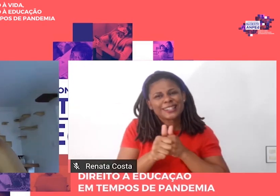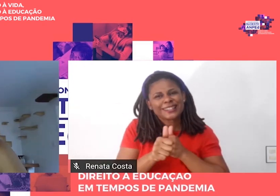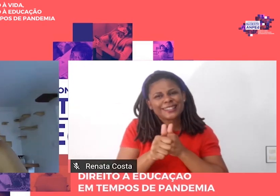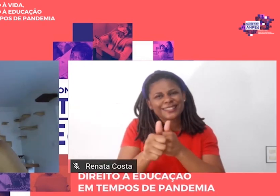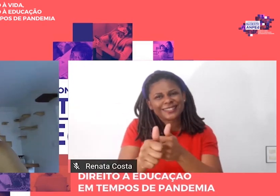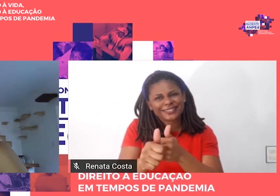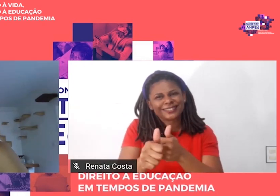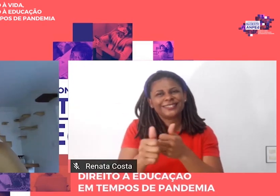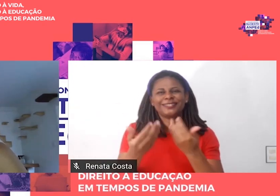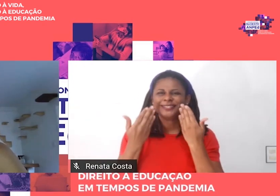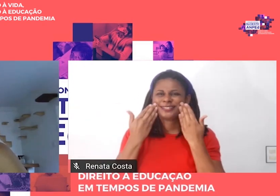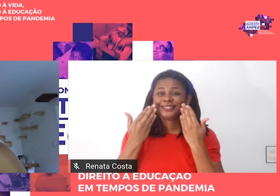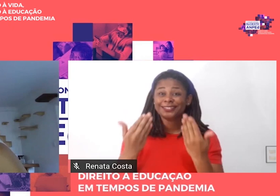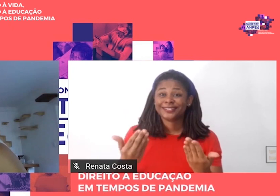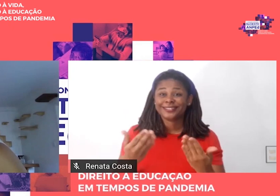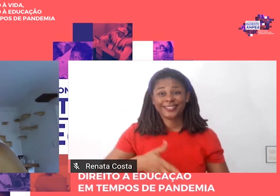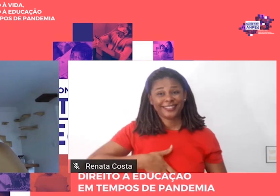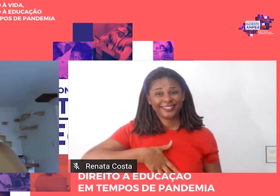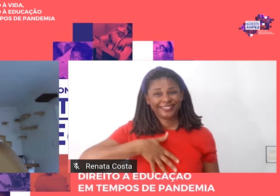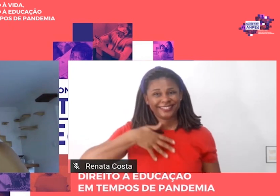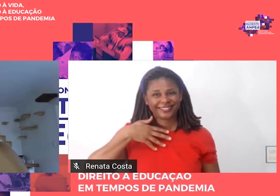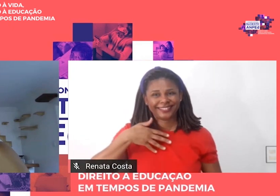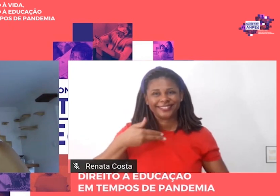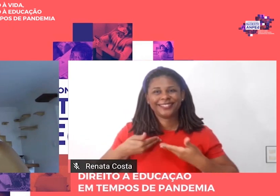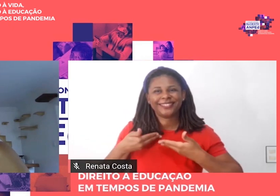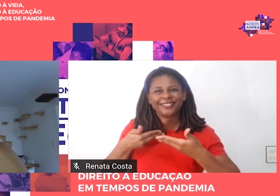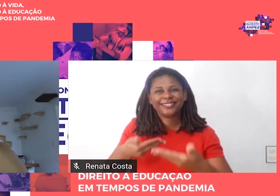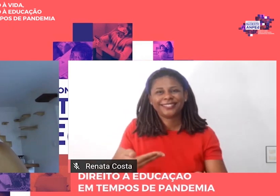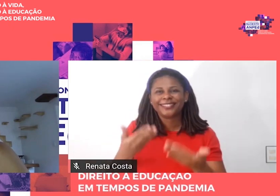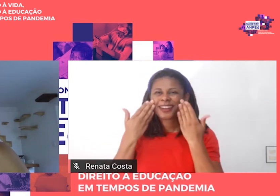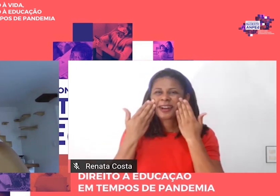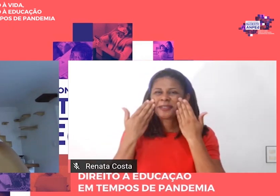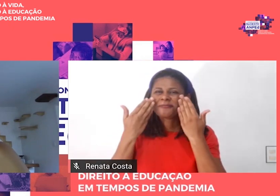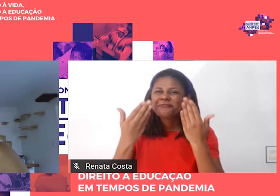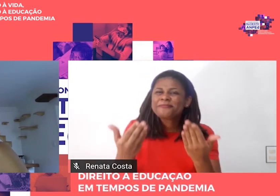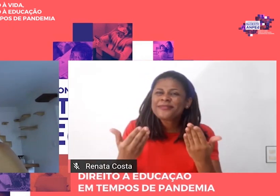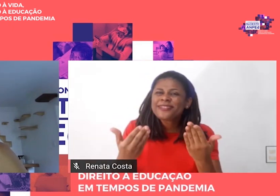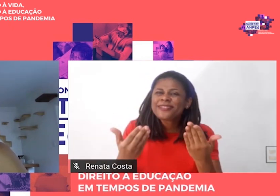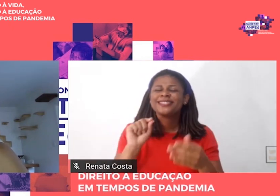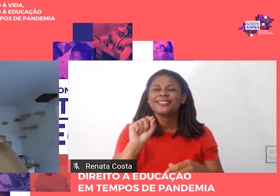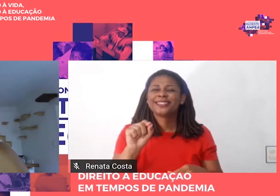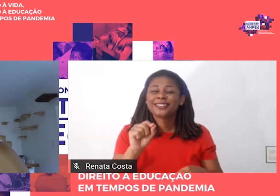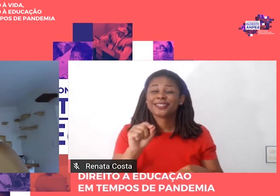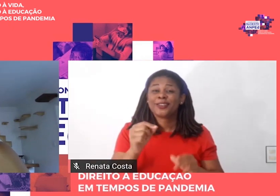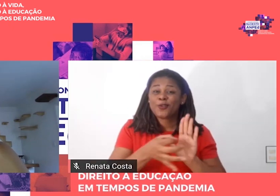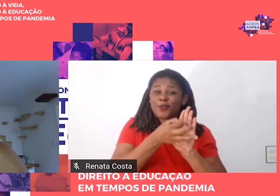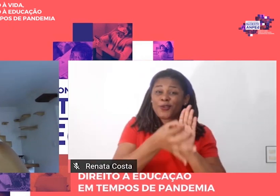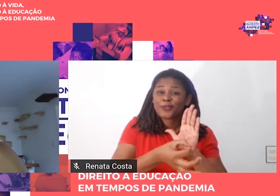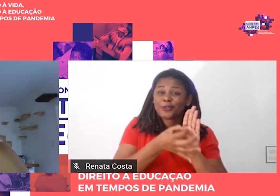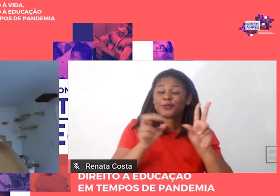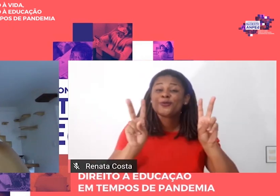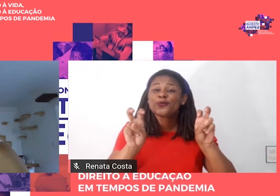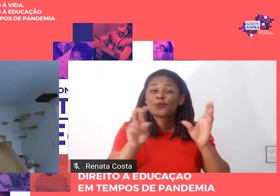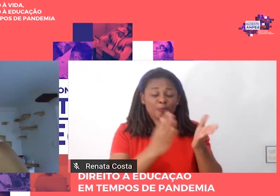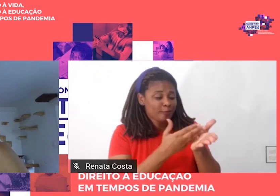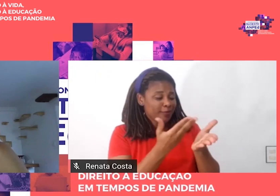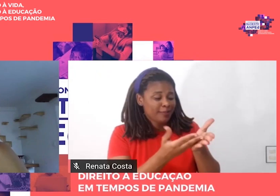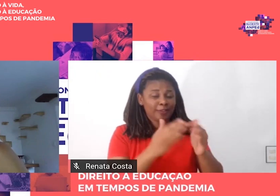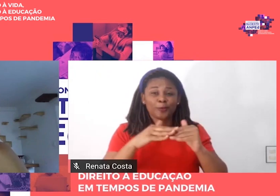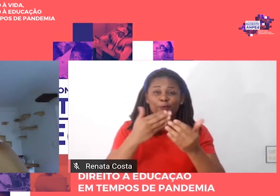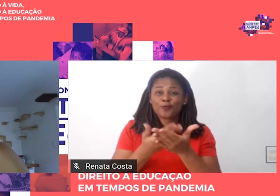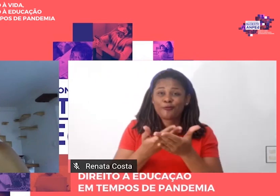honrosamente convidada a apresentar resenha do livro Escola e Democracia por ocasião de homenagem ao seu autor,